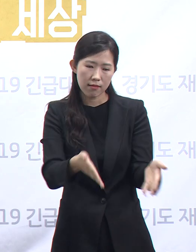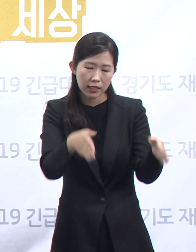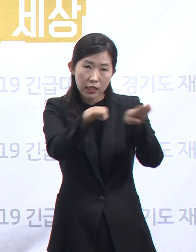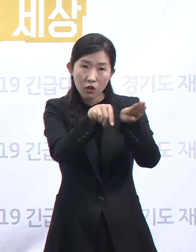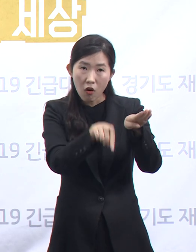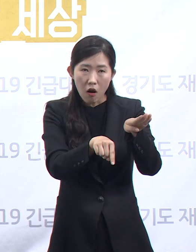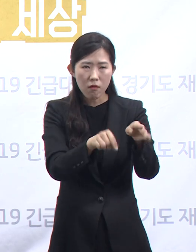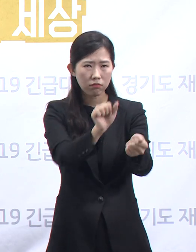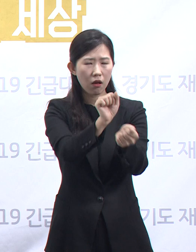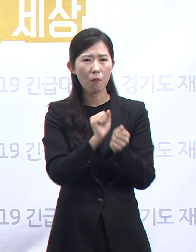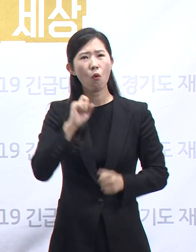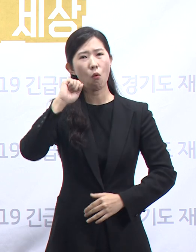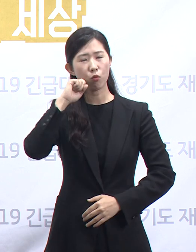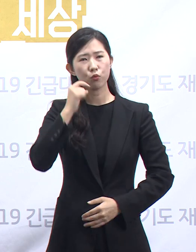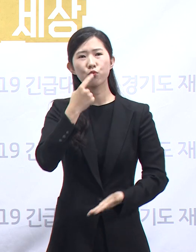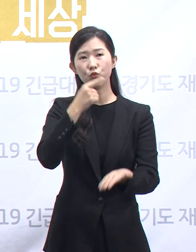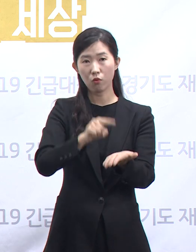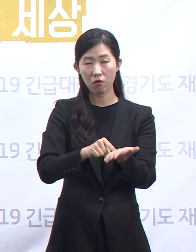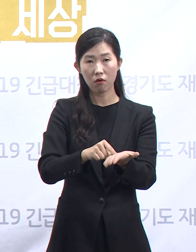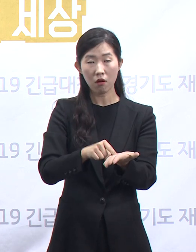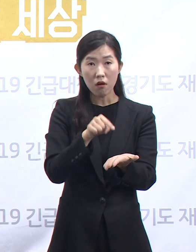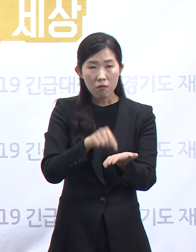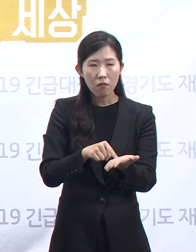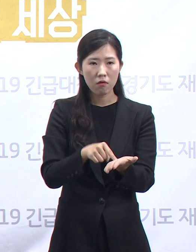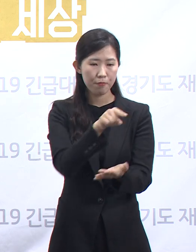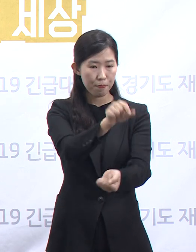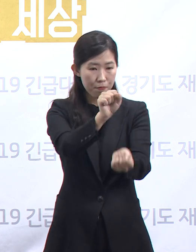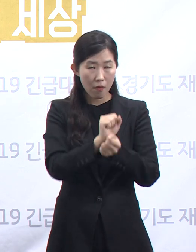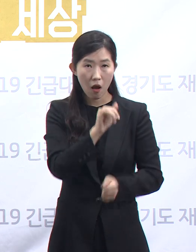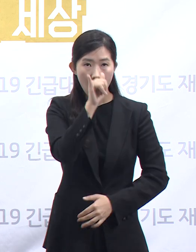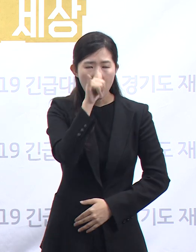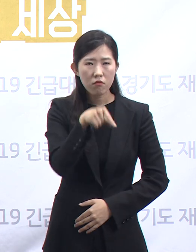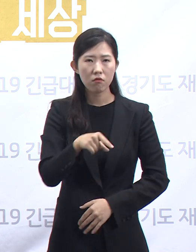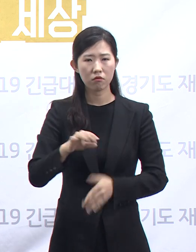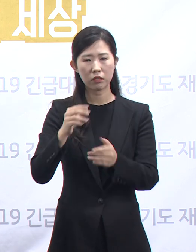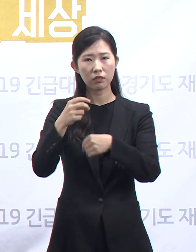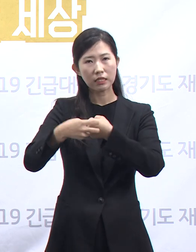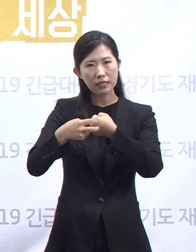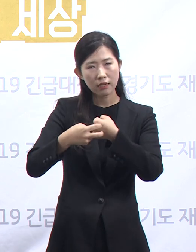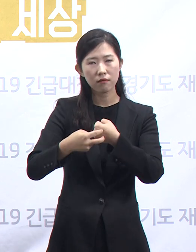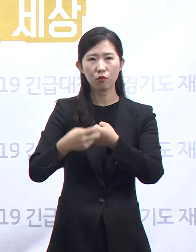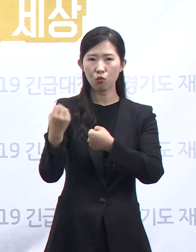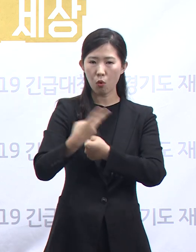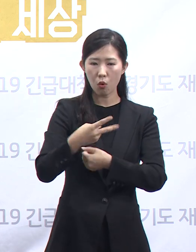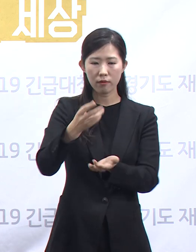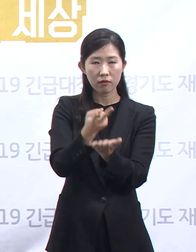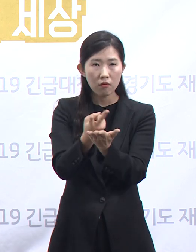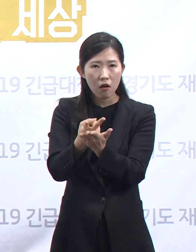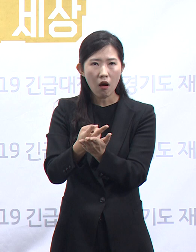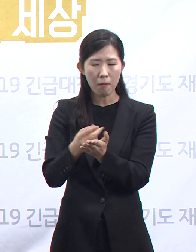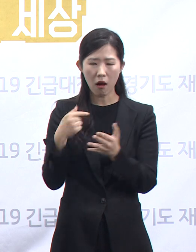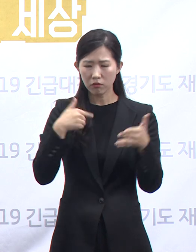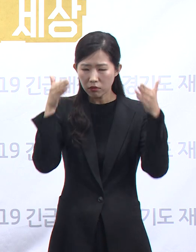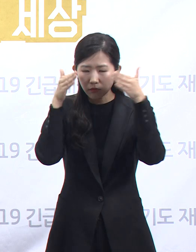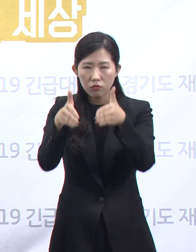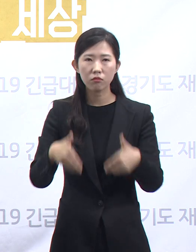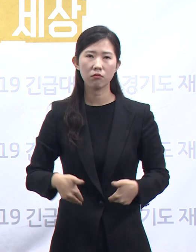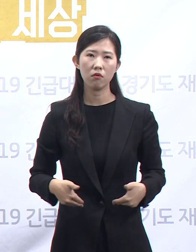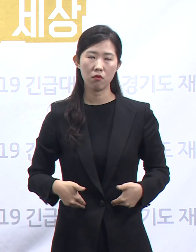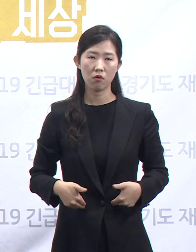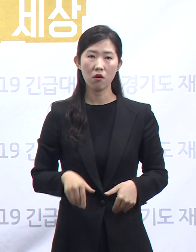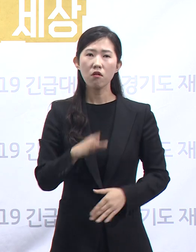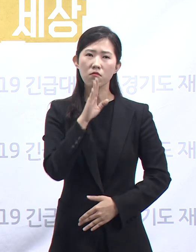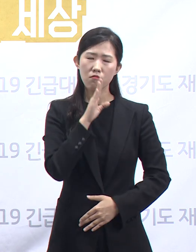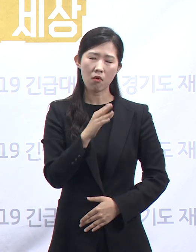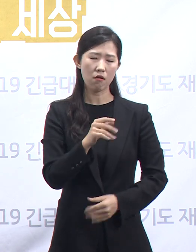발생하게 되면 의료 자원의 소진이 급격히 빨라집니다. 감염에 대한 보호 및 관리를 강화해야 할 중요한